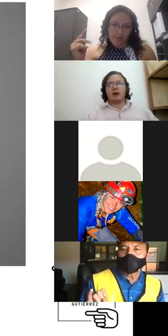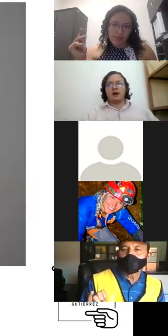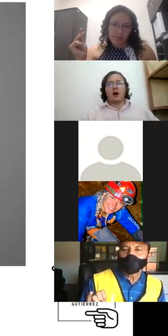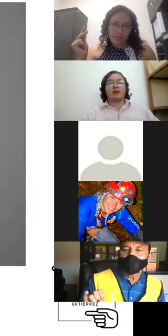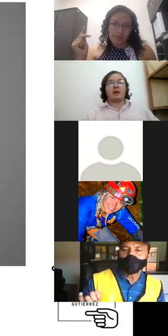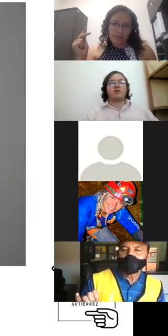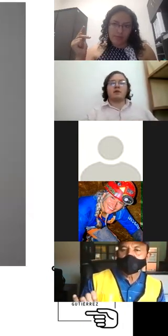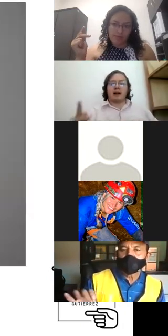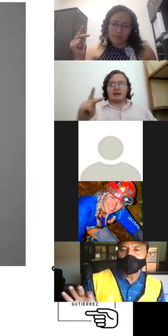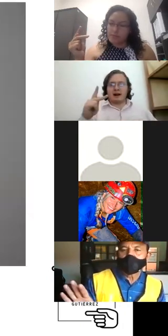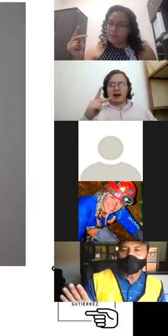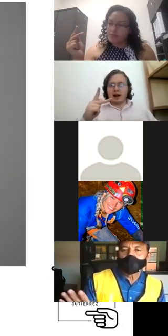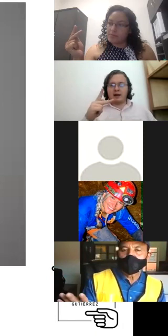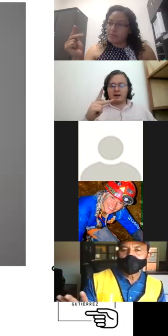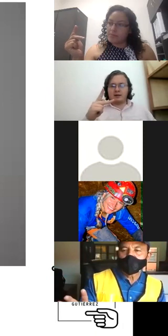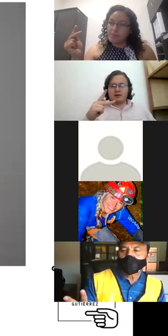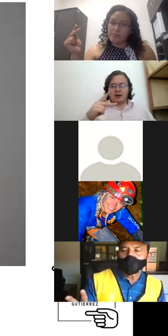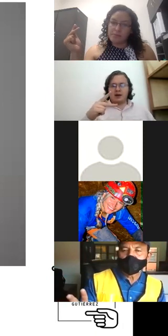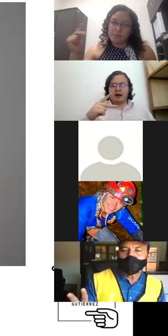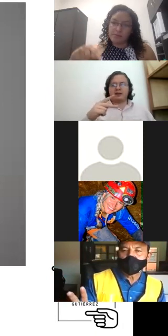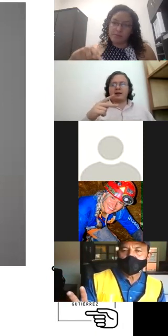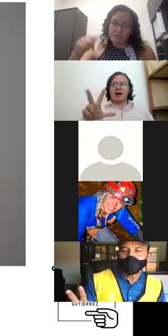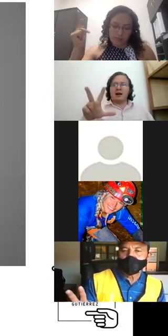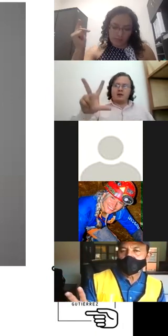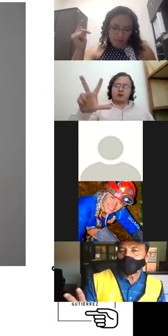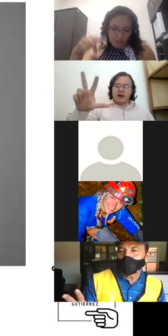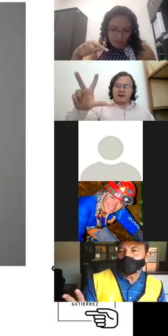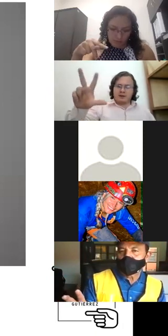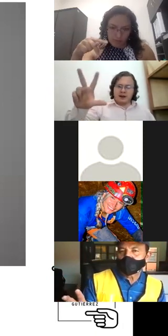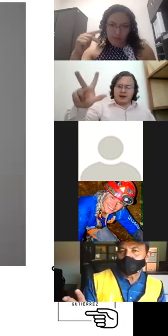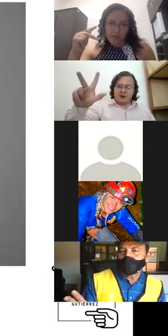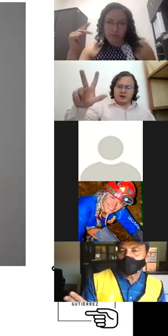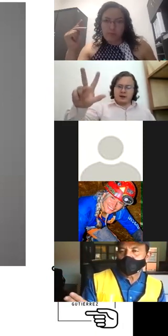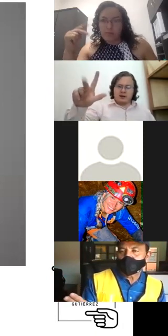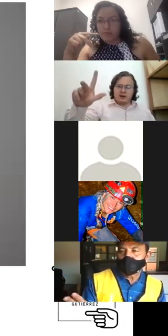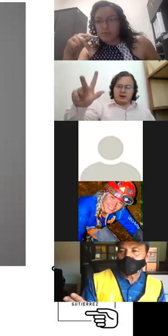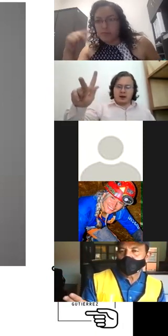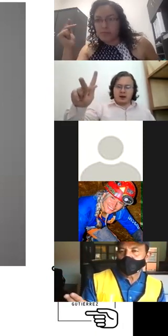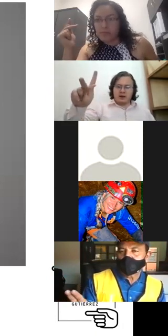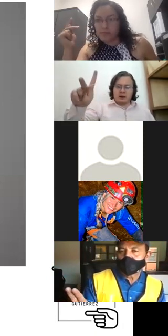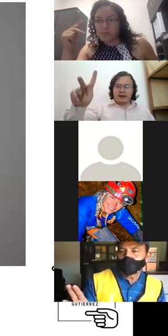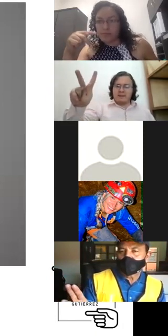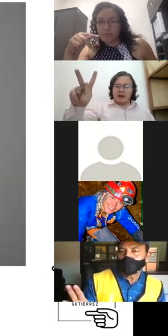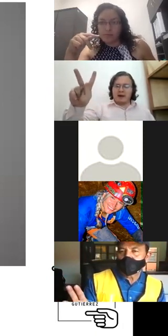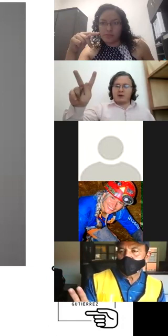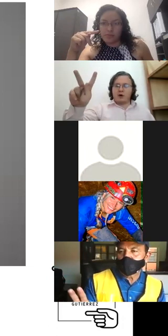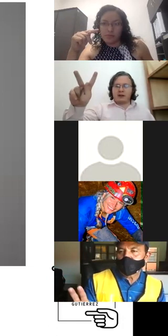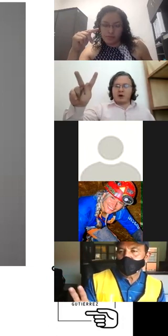ahora tenemos la letra K ¿sí? que la letra K son estos tres dedos ¿sí? el del medio el gordito lo